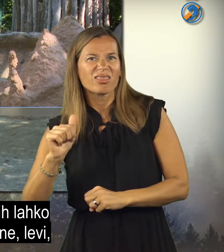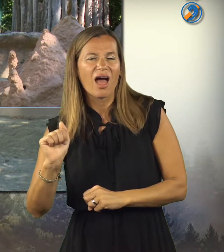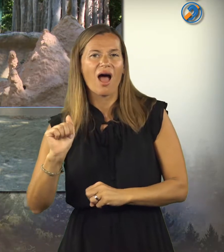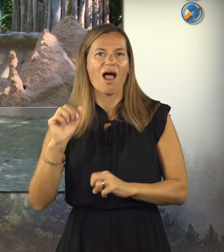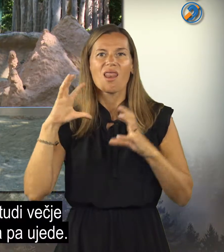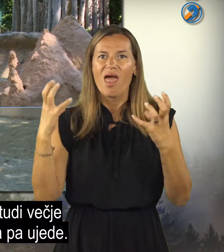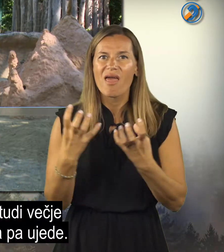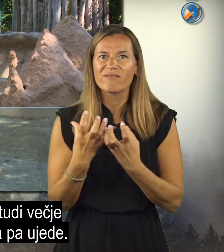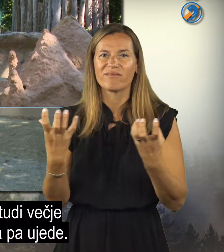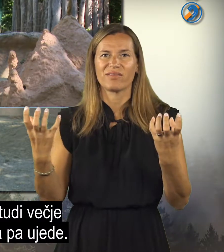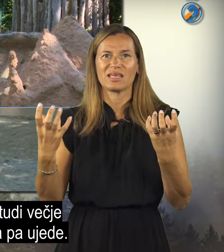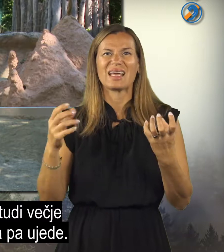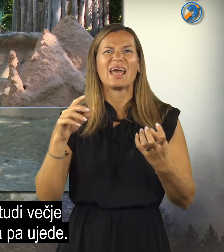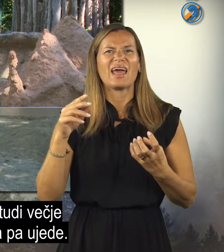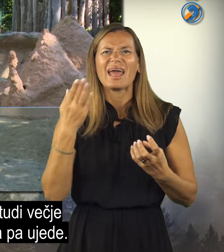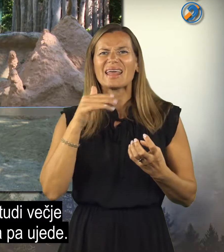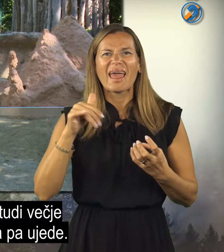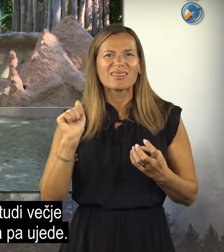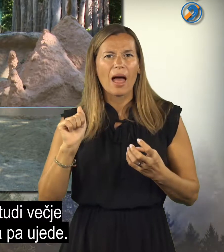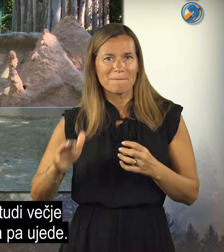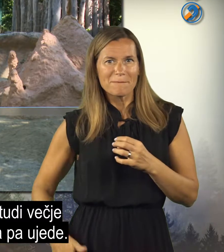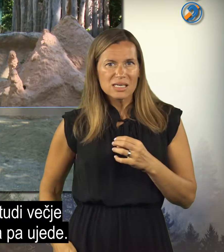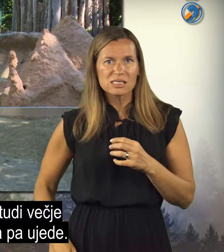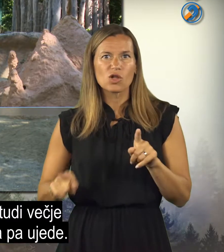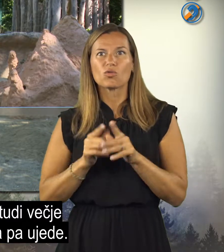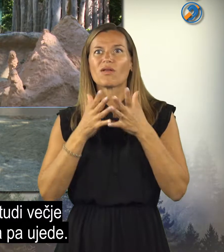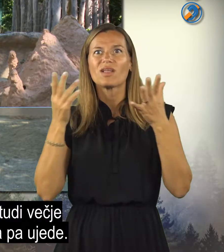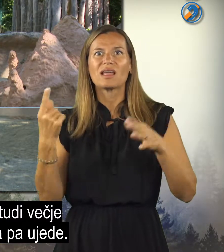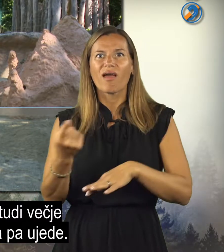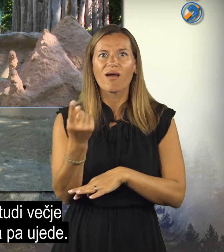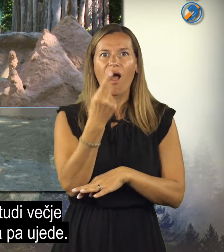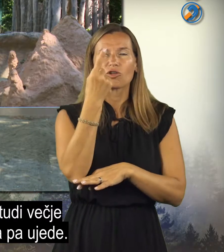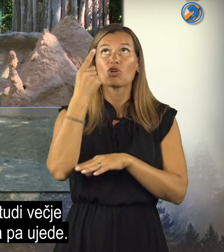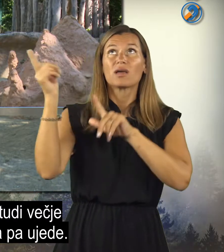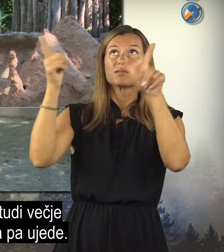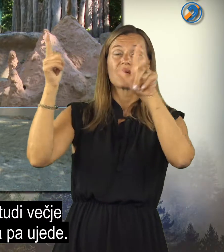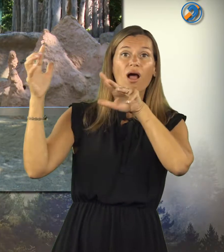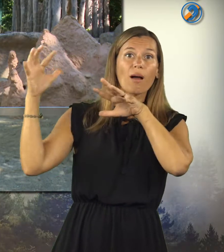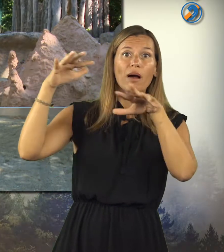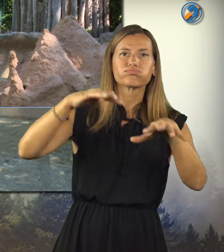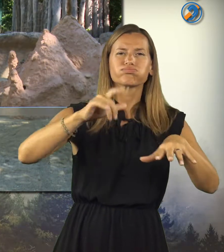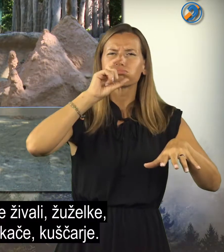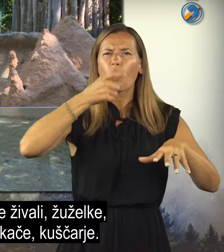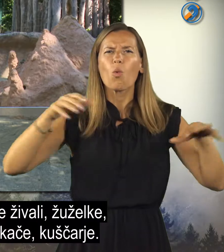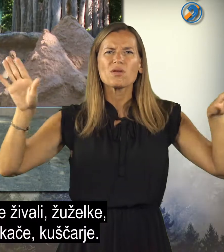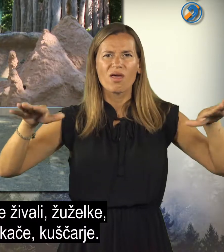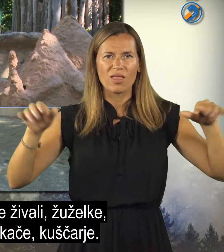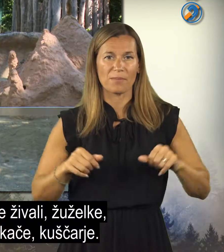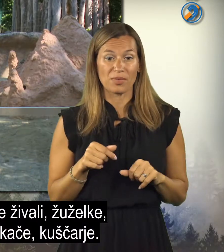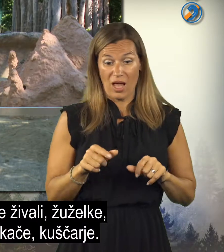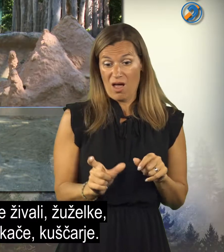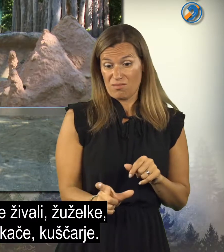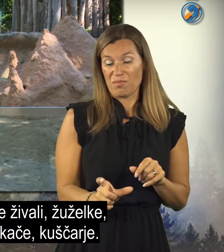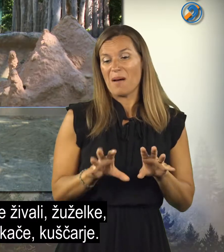levi, hijenski psi, tudi večje kače. Iz raka pa kakšne ujede. Oni sami pa